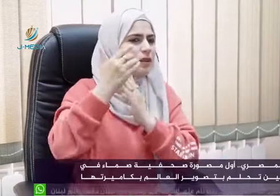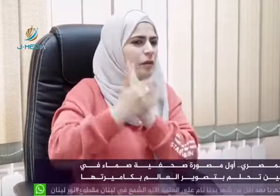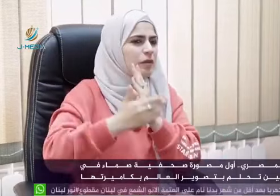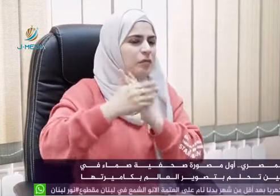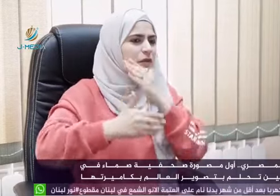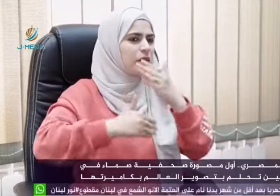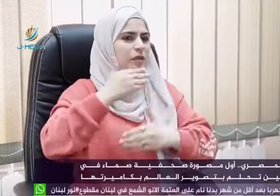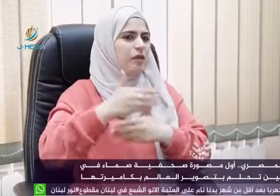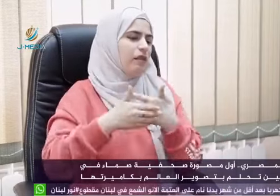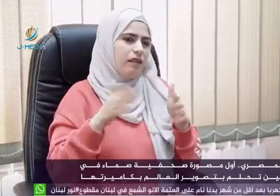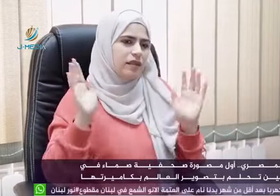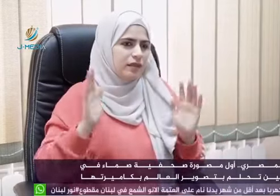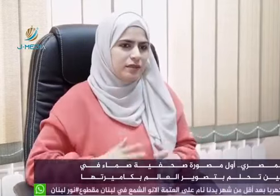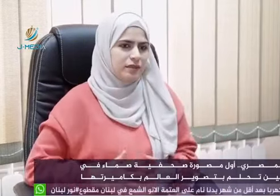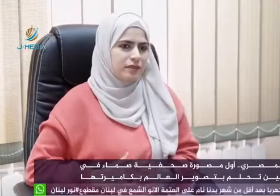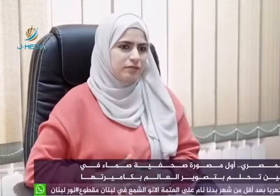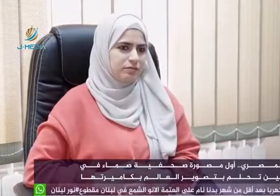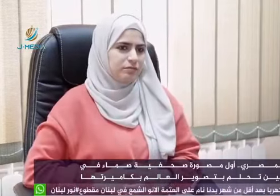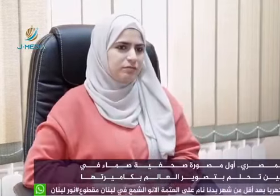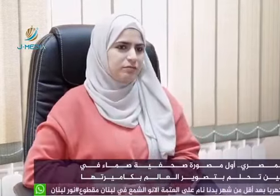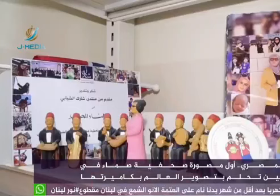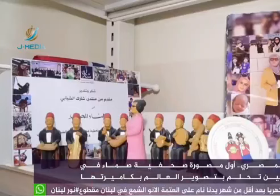ثقة إن الله سبحانه وتعالى رح يعطيك الأفضل